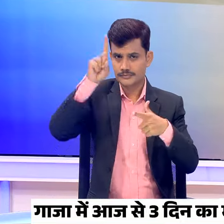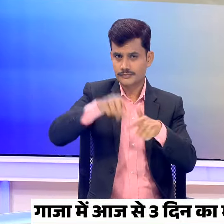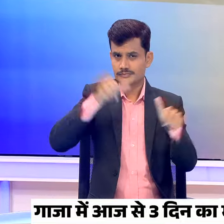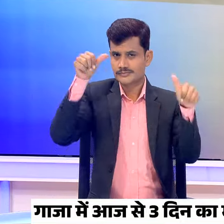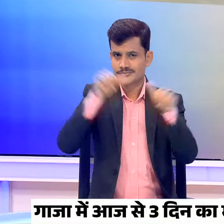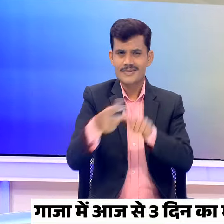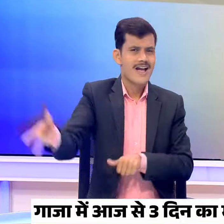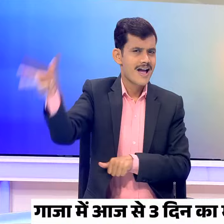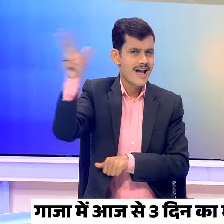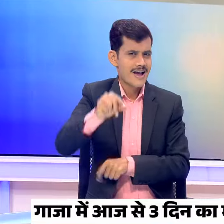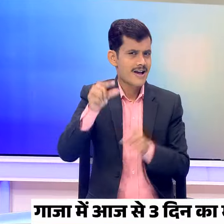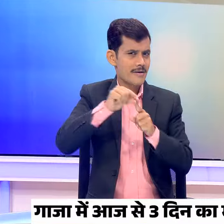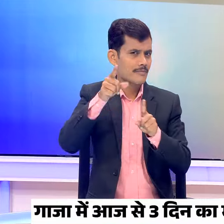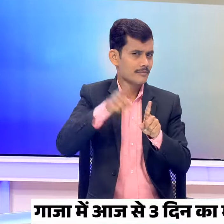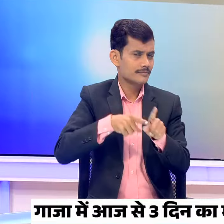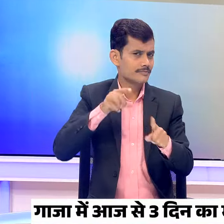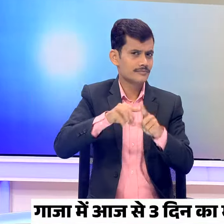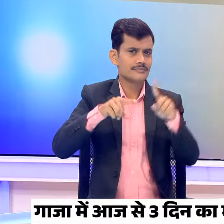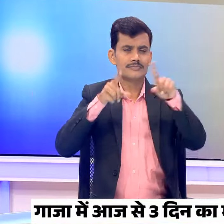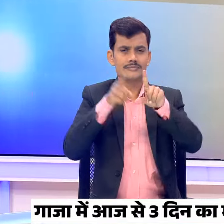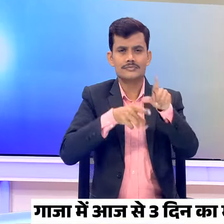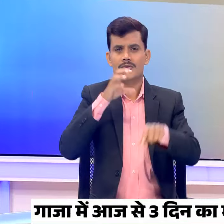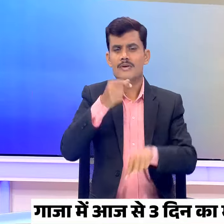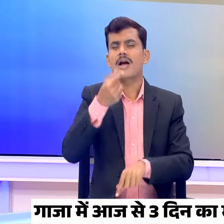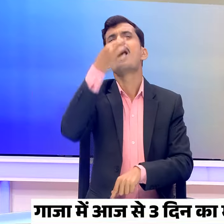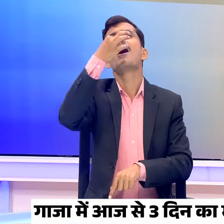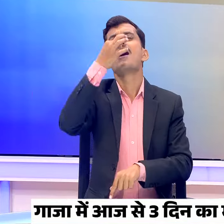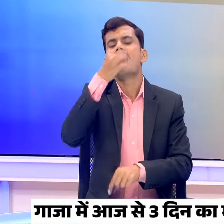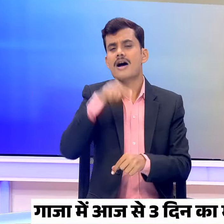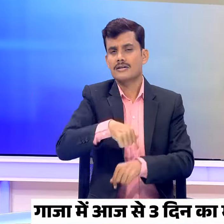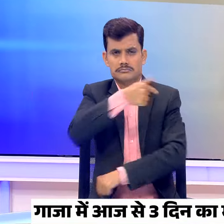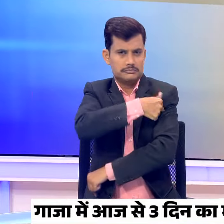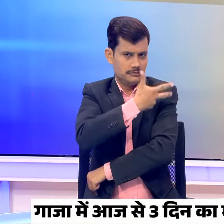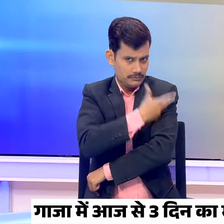फैलने के बाद सामुहिक्टी का करन आज से हो रहा है शुरू